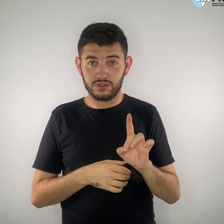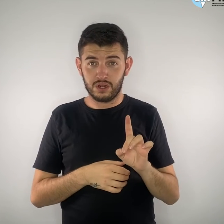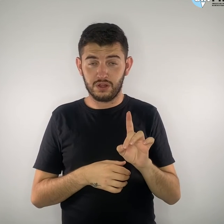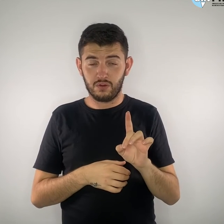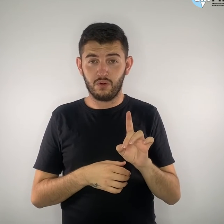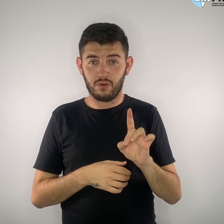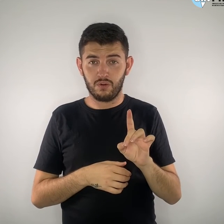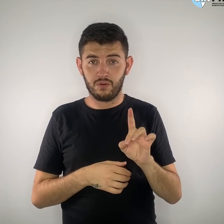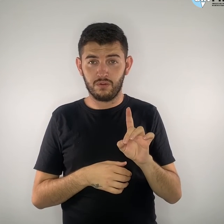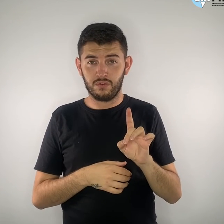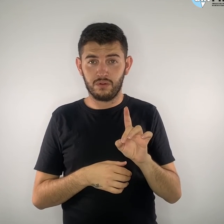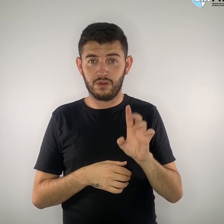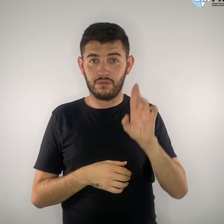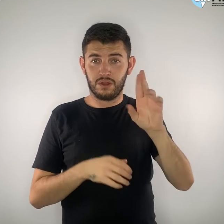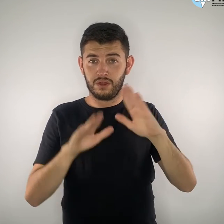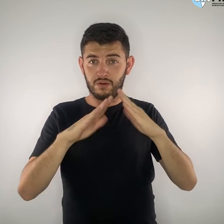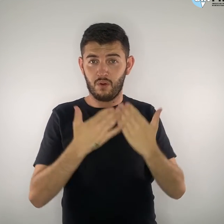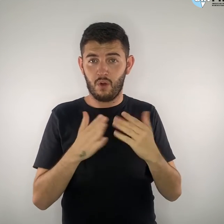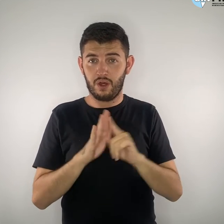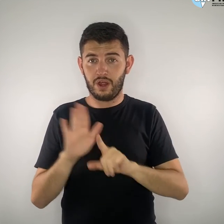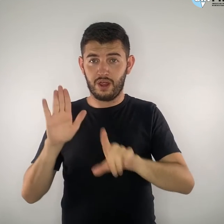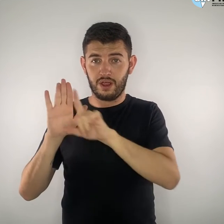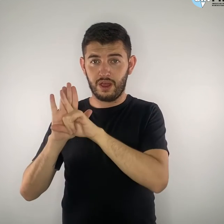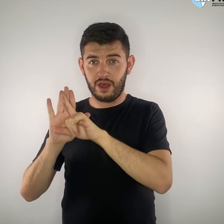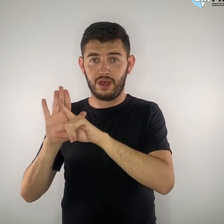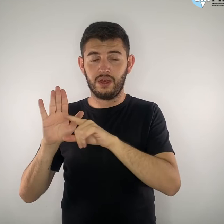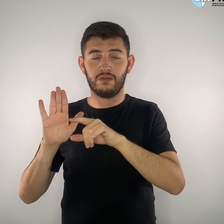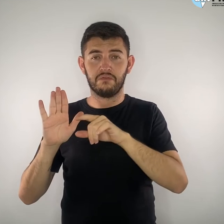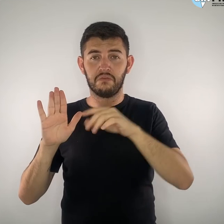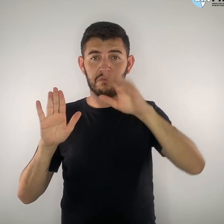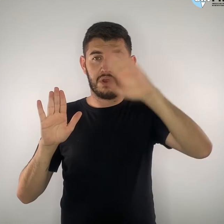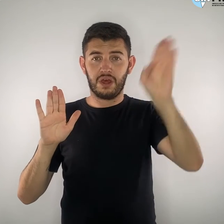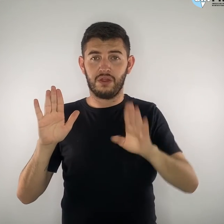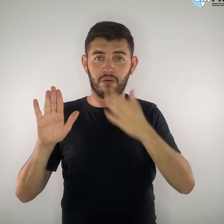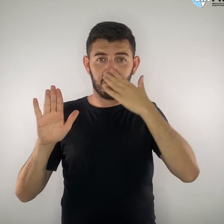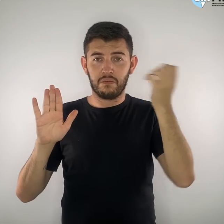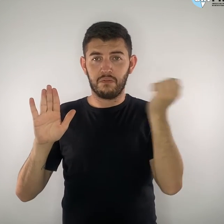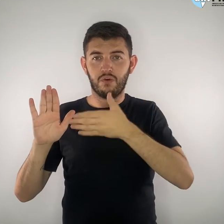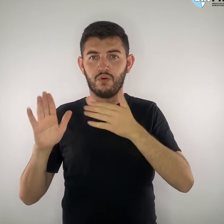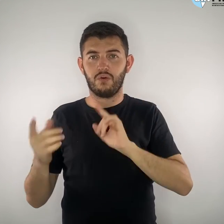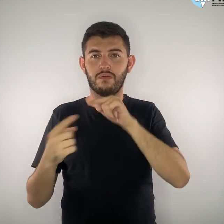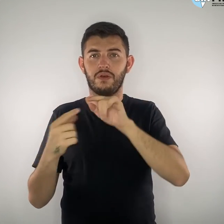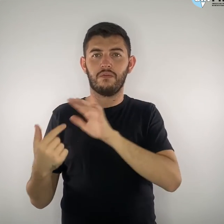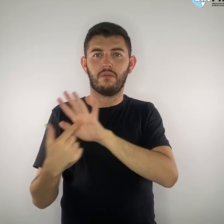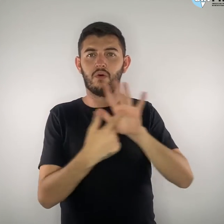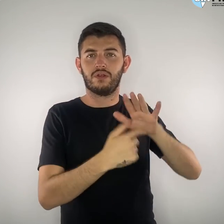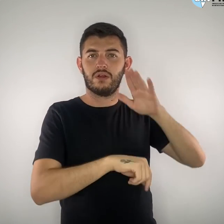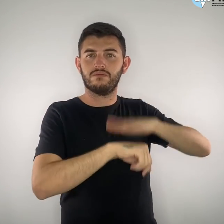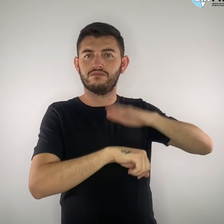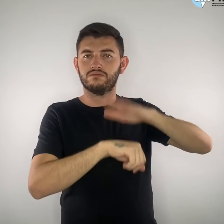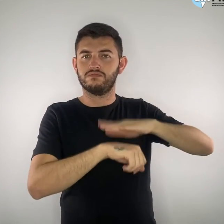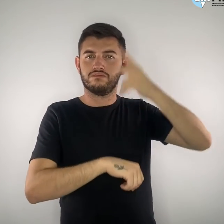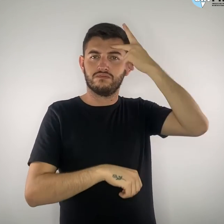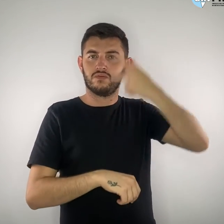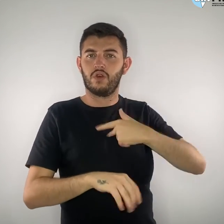para impor o pensamento único, sua ideologia, seus candidatos. Não dá